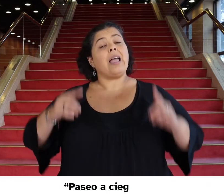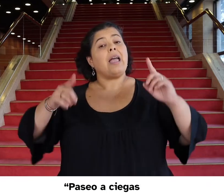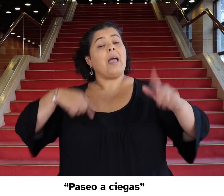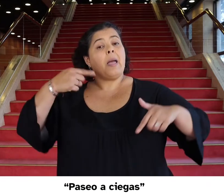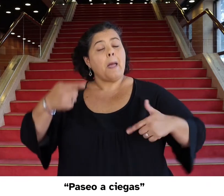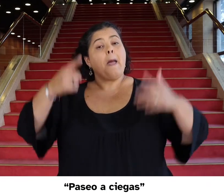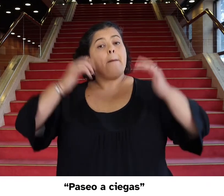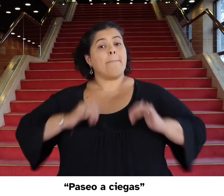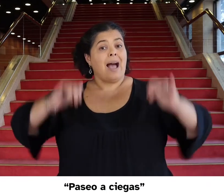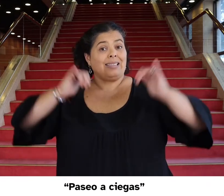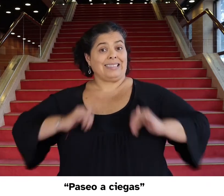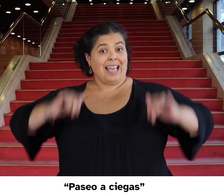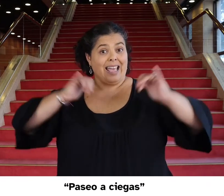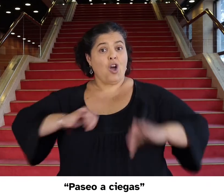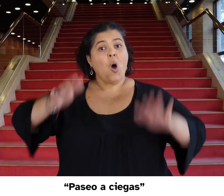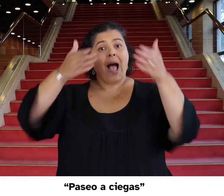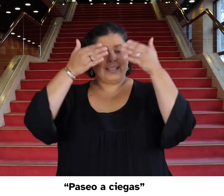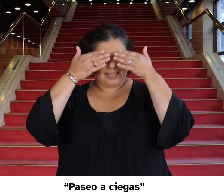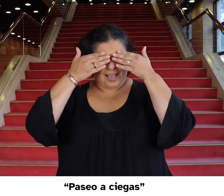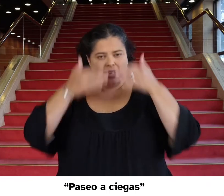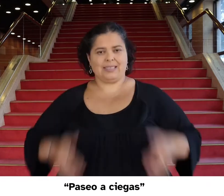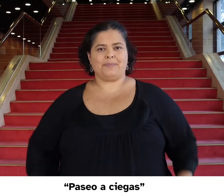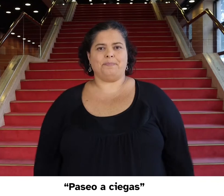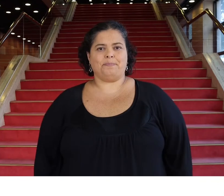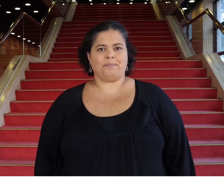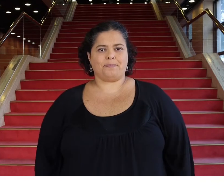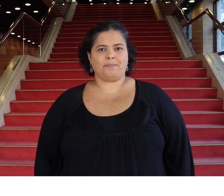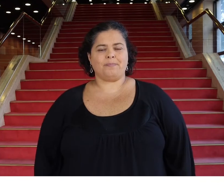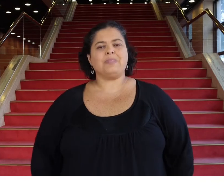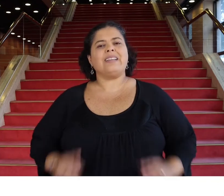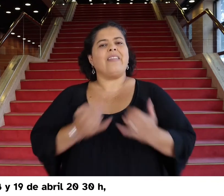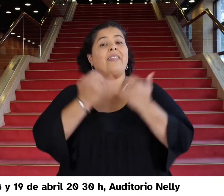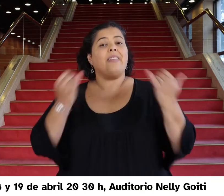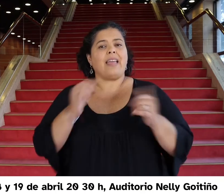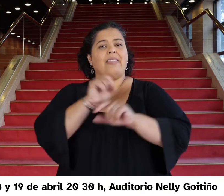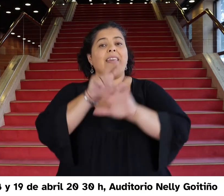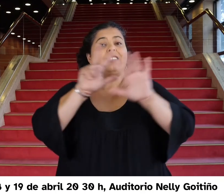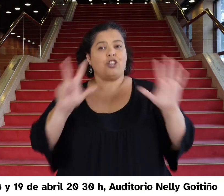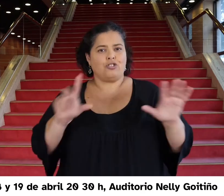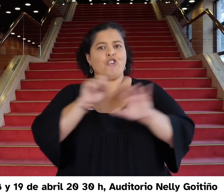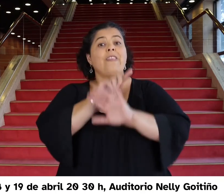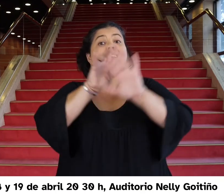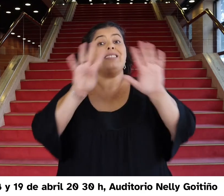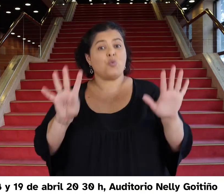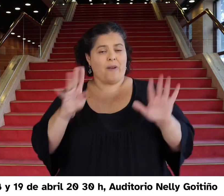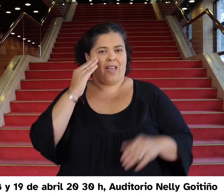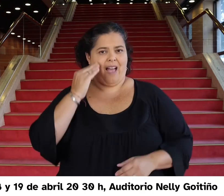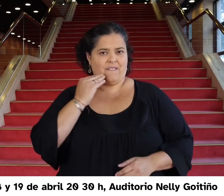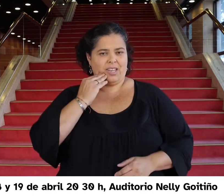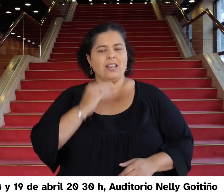Paseo a ciegas. 18 y 19 de abril, 20.30 horas. Unión Nacional de Ciegos del Uruguay.